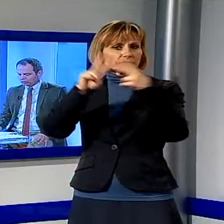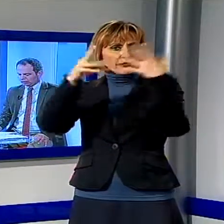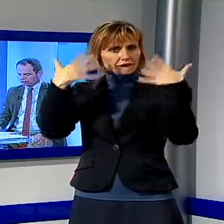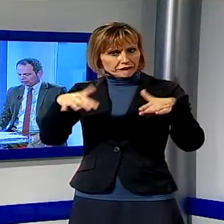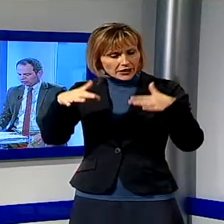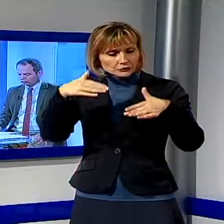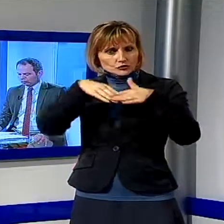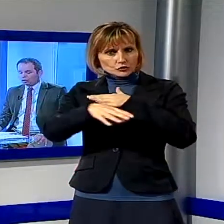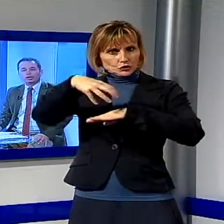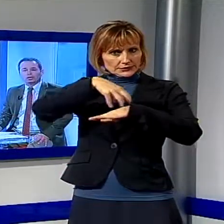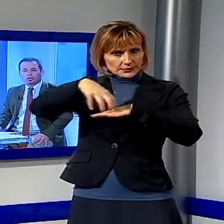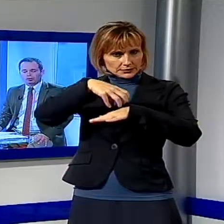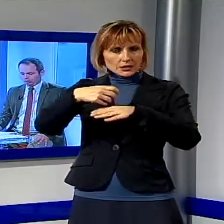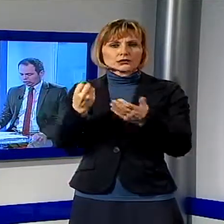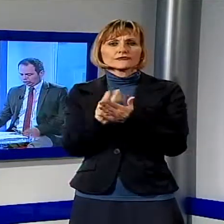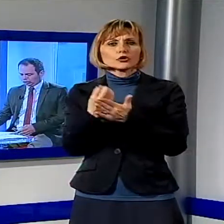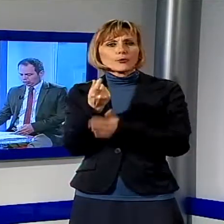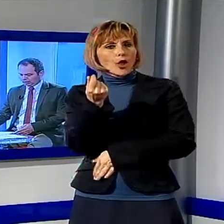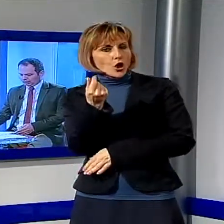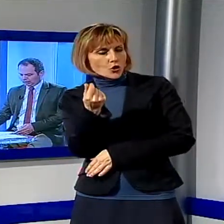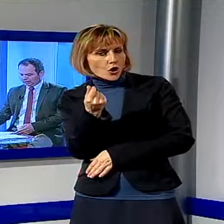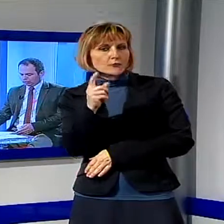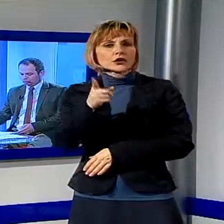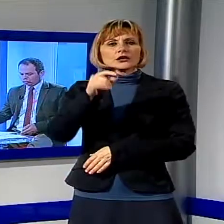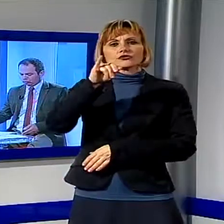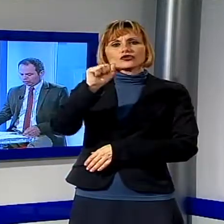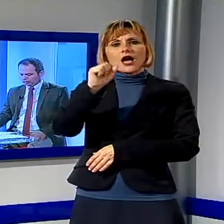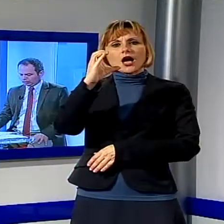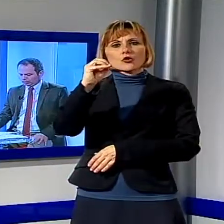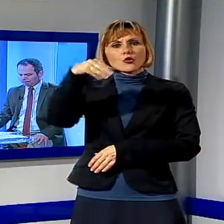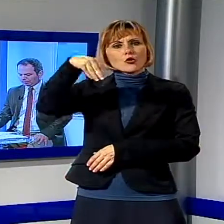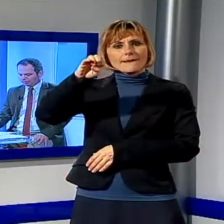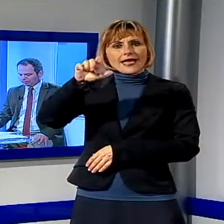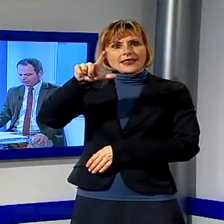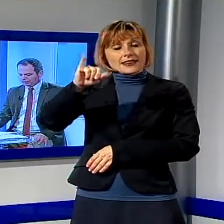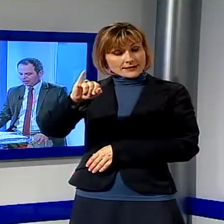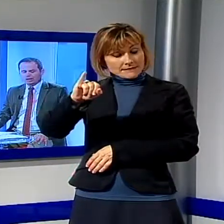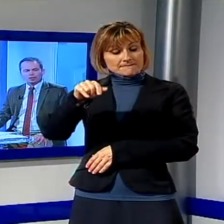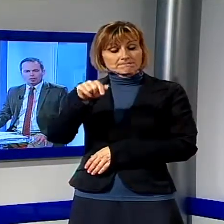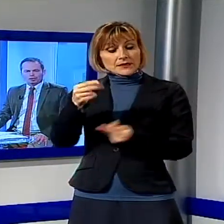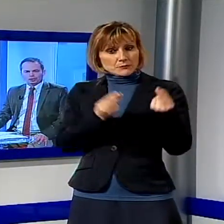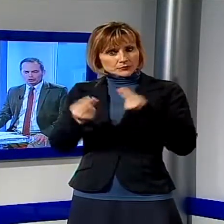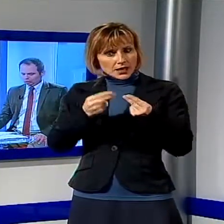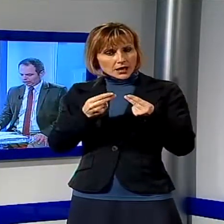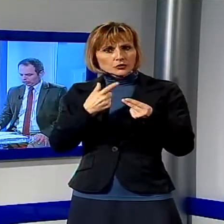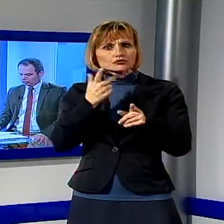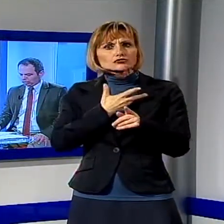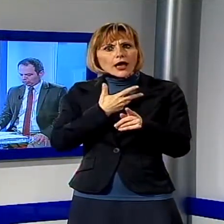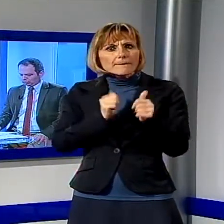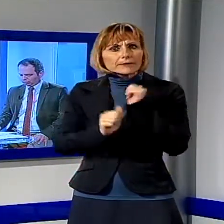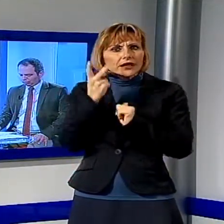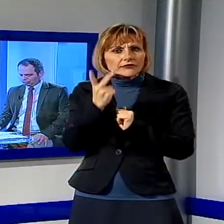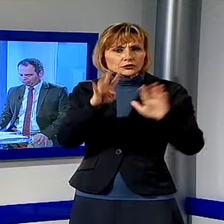sottosegretario allo sviluppo economico Giacomelli sulla questione del piano che prevede nove chiusure